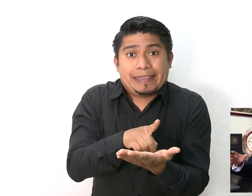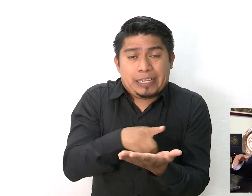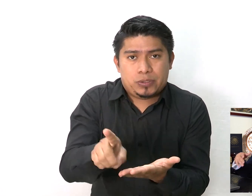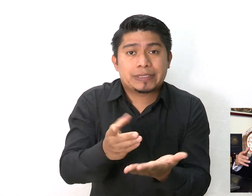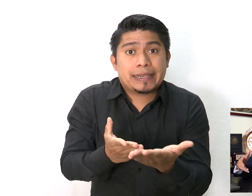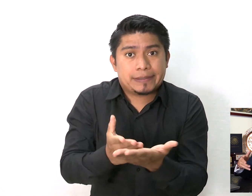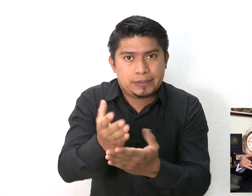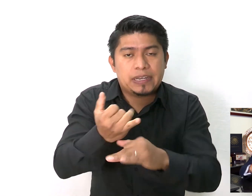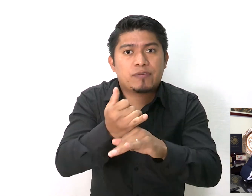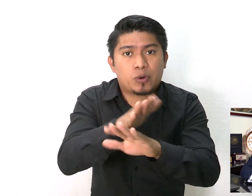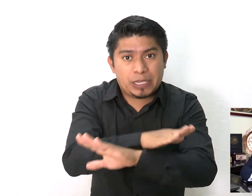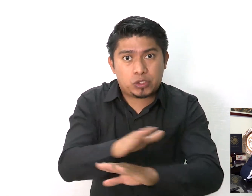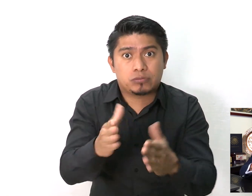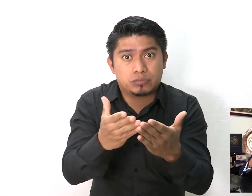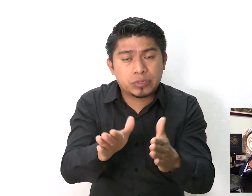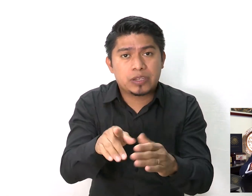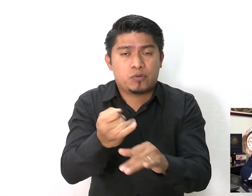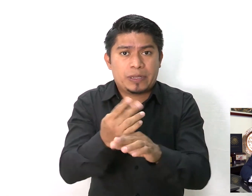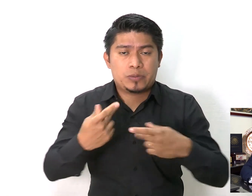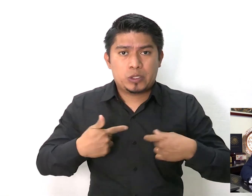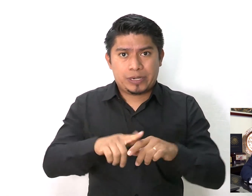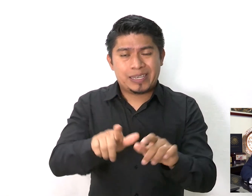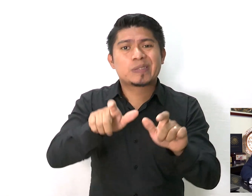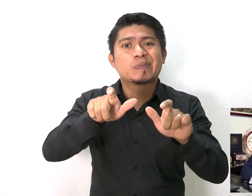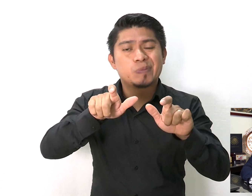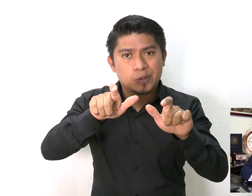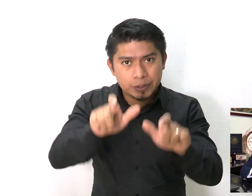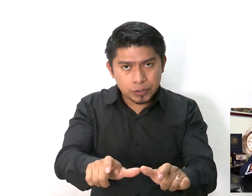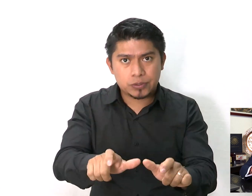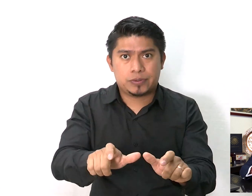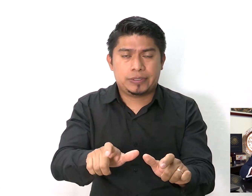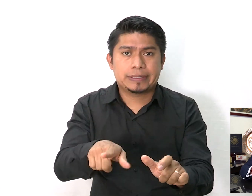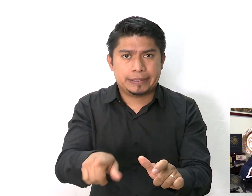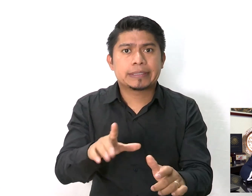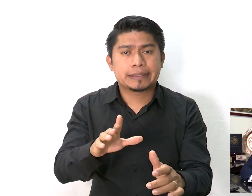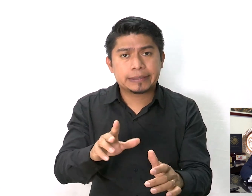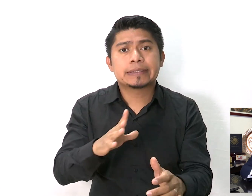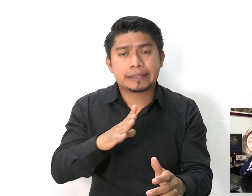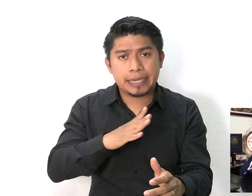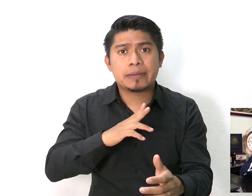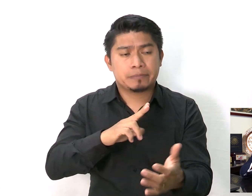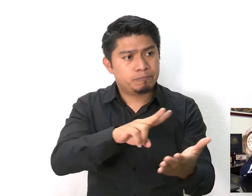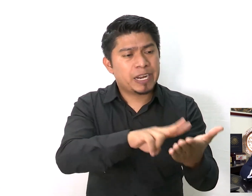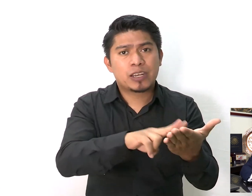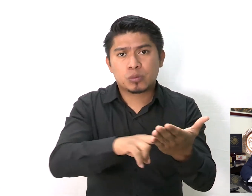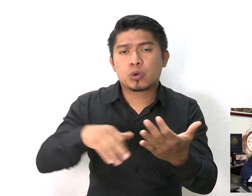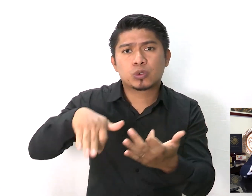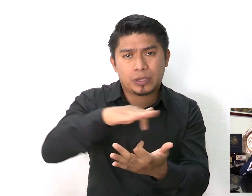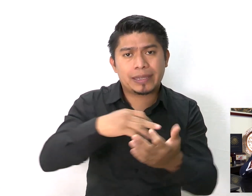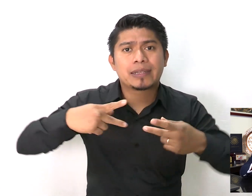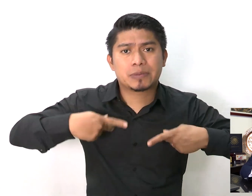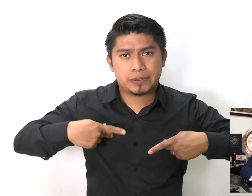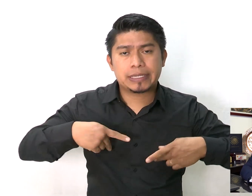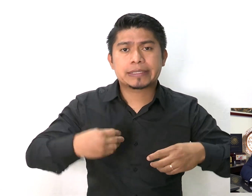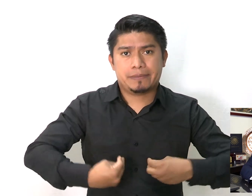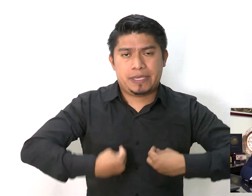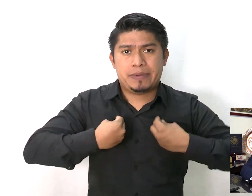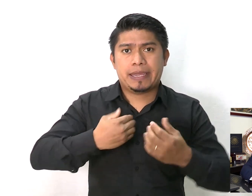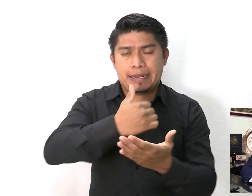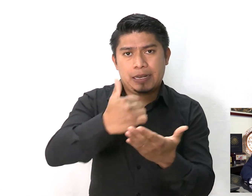información pública y protección de datos personales sean ejercidos por todas las personas que habitan y transitan en esta gran